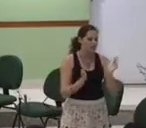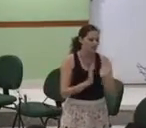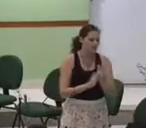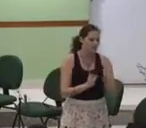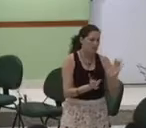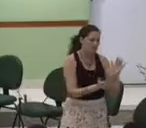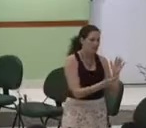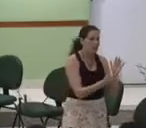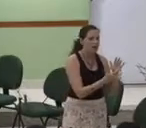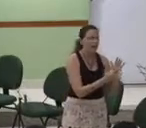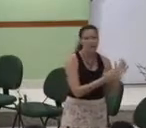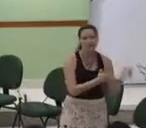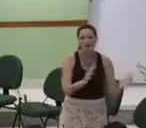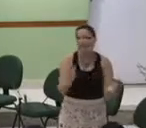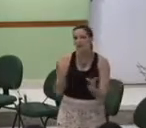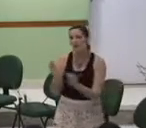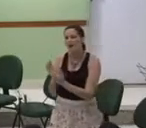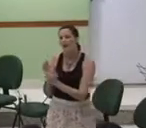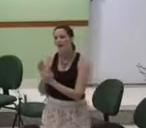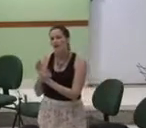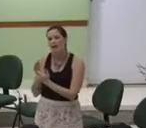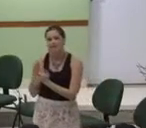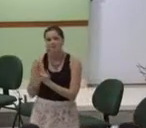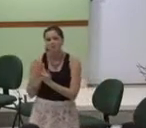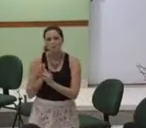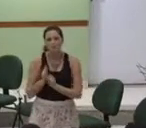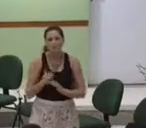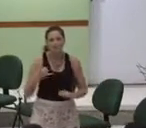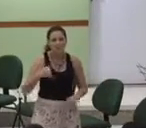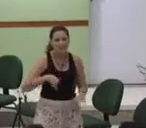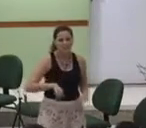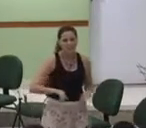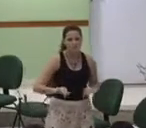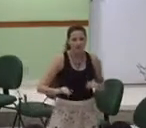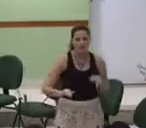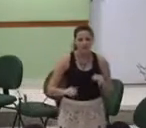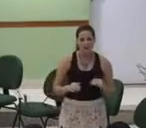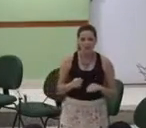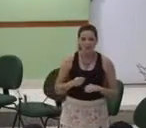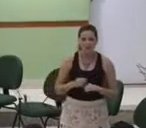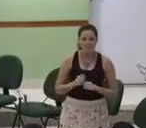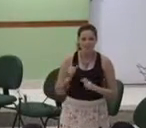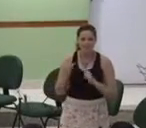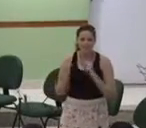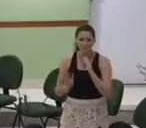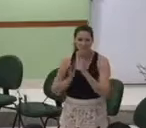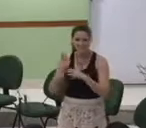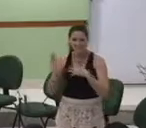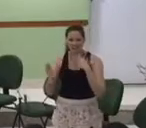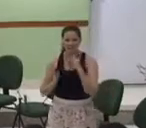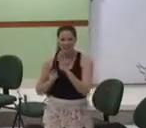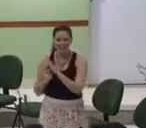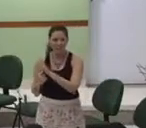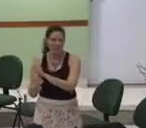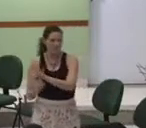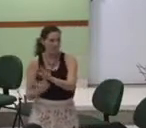Nazareth Se as palavras não mostrarem